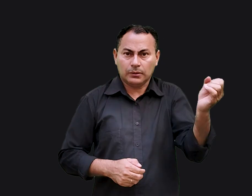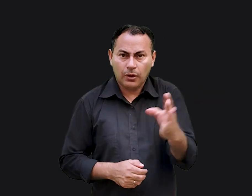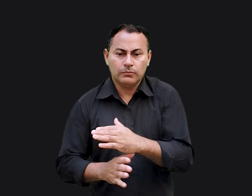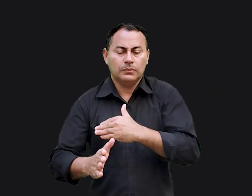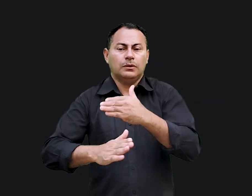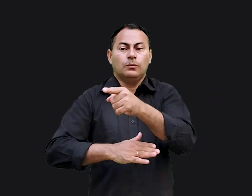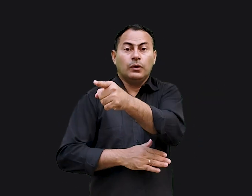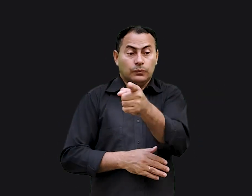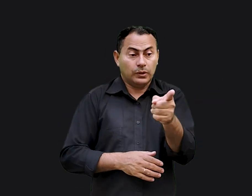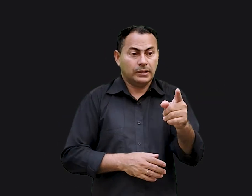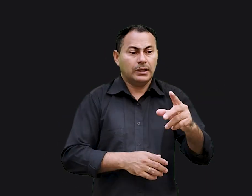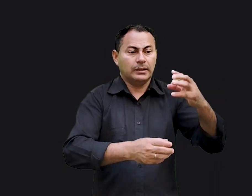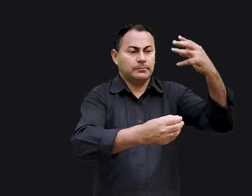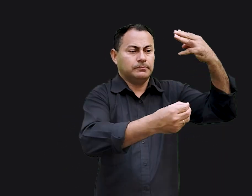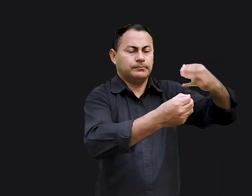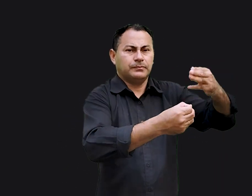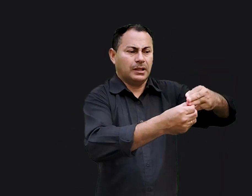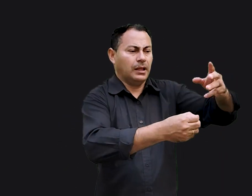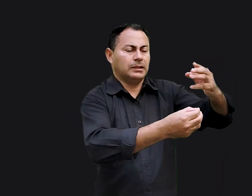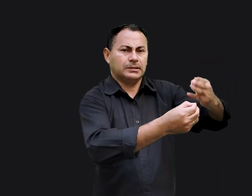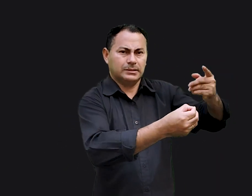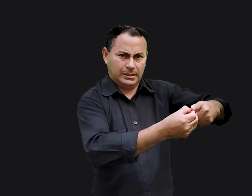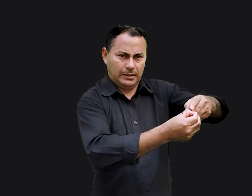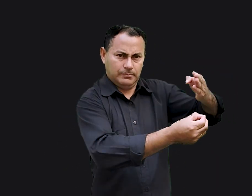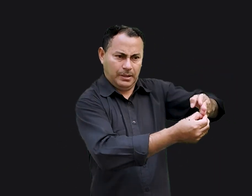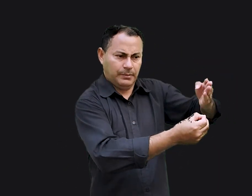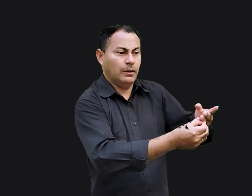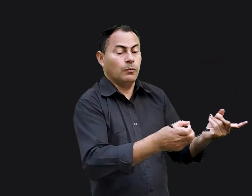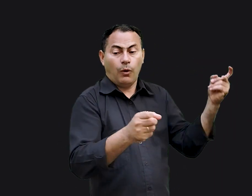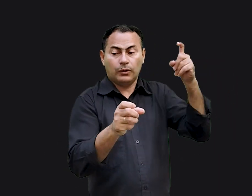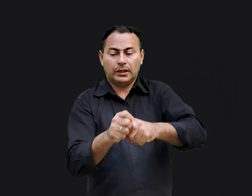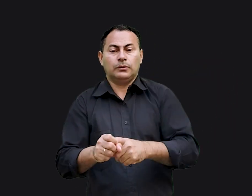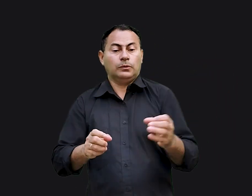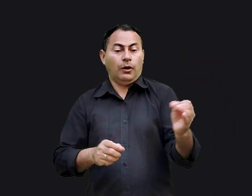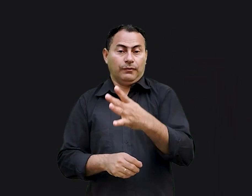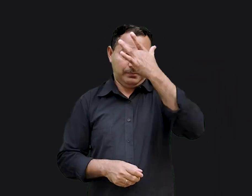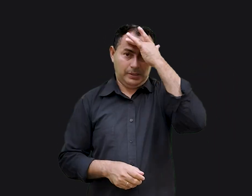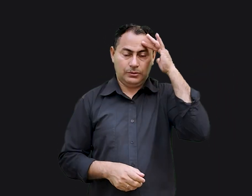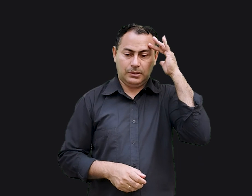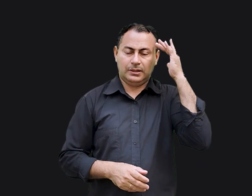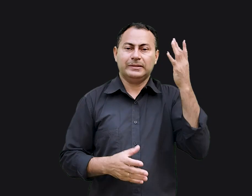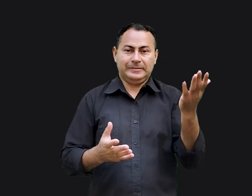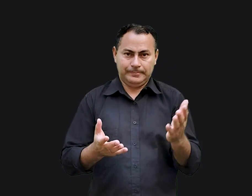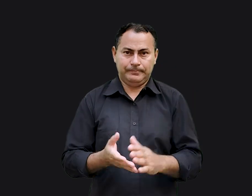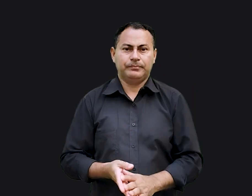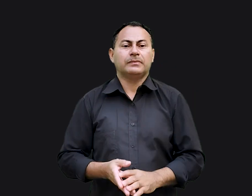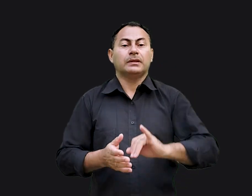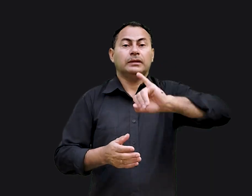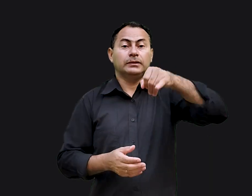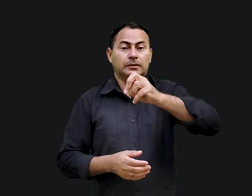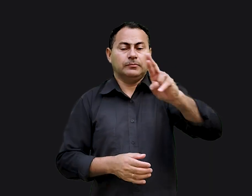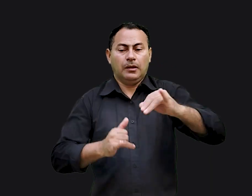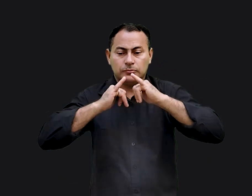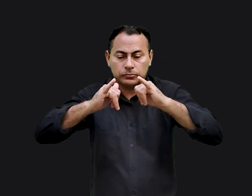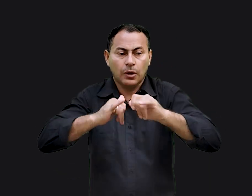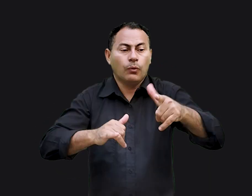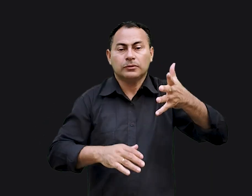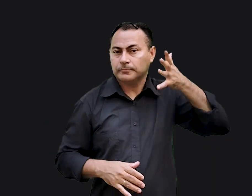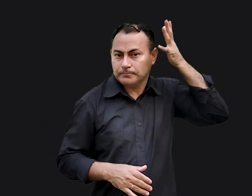vaso novo. Quando vocês voltarem do cativeiro babilônico, serão novas criaturas. Vocês serão um vaso novo. Jeremias pregou